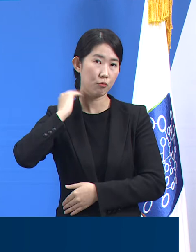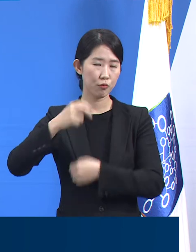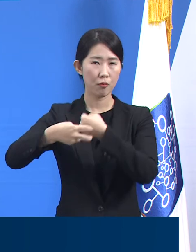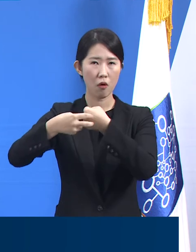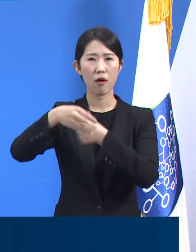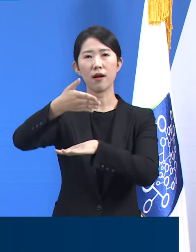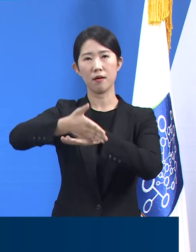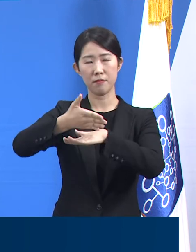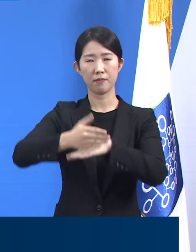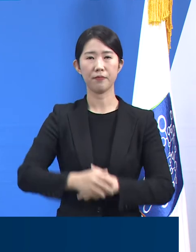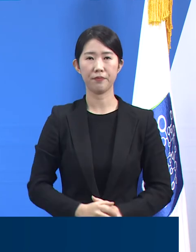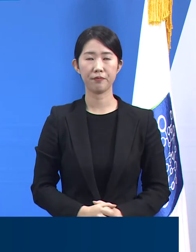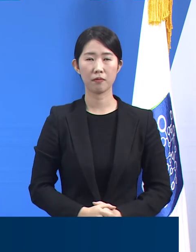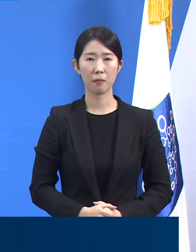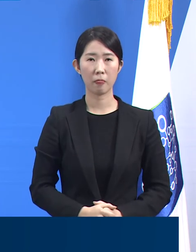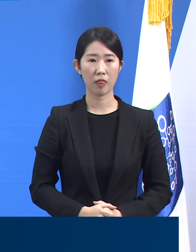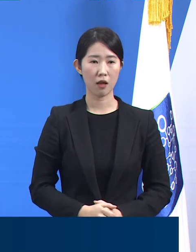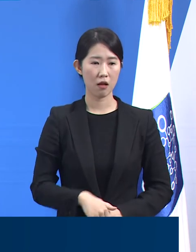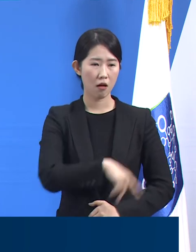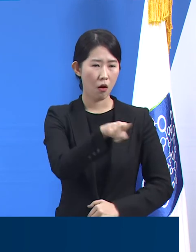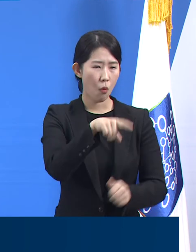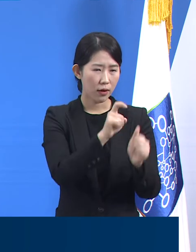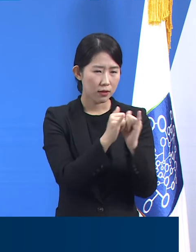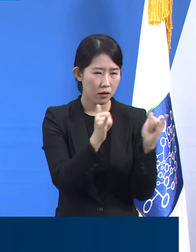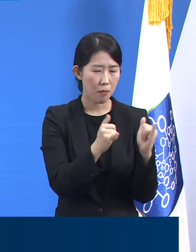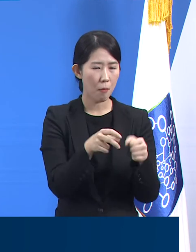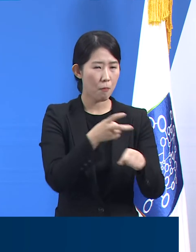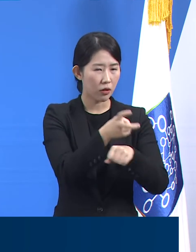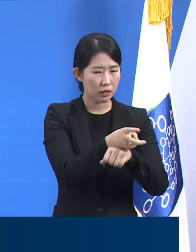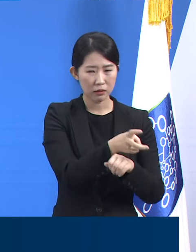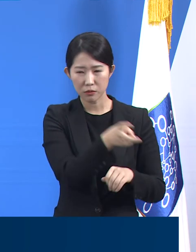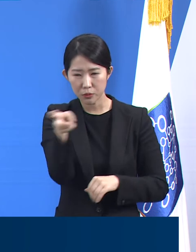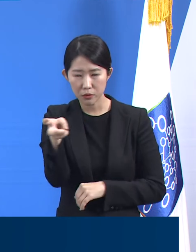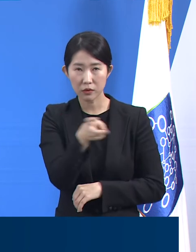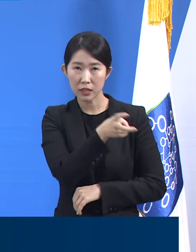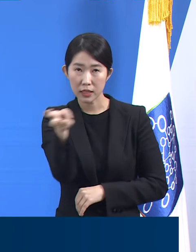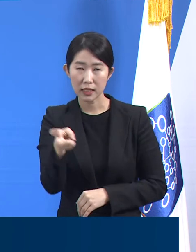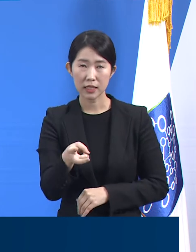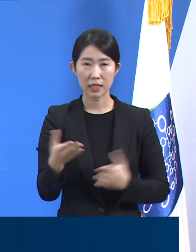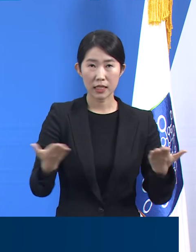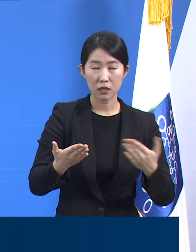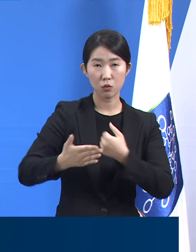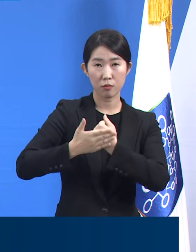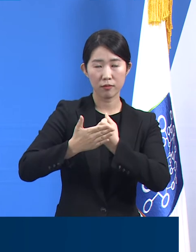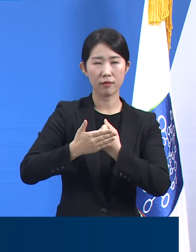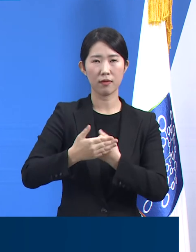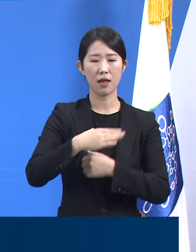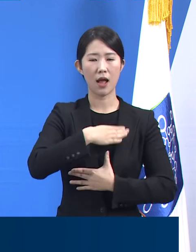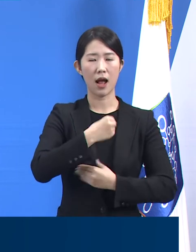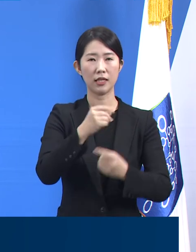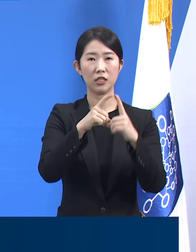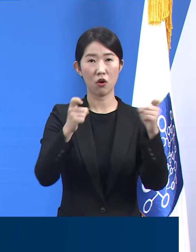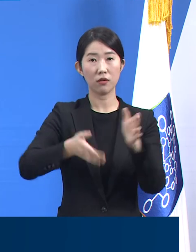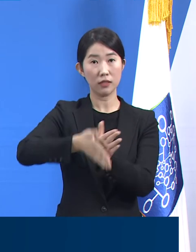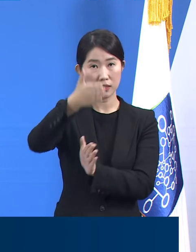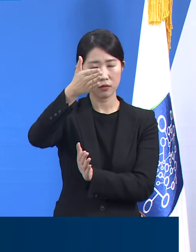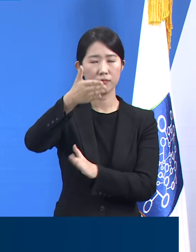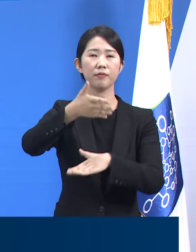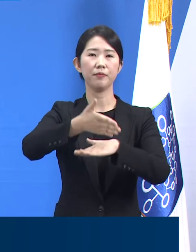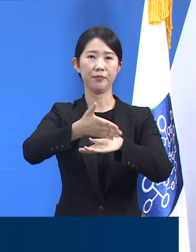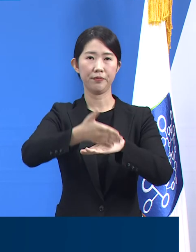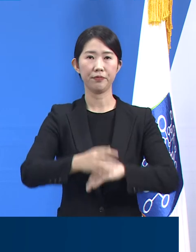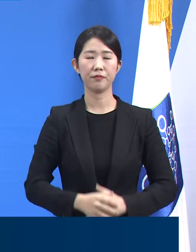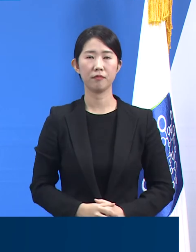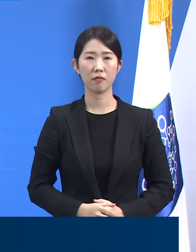수의 환자를 버스로 수송하는 등 어려운 현장을 관리하고 있는 안성시에도 감사드립니다. 정부,